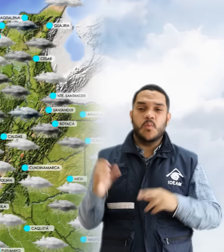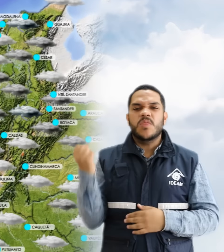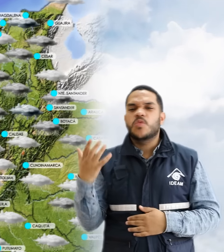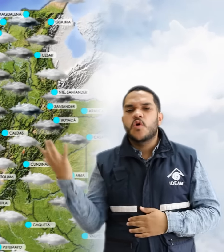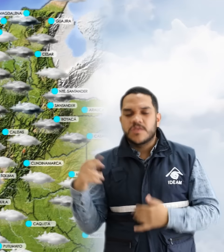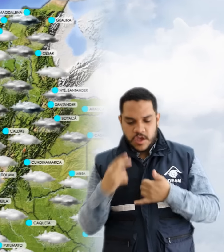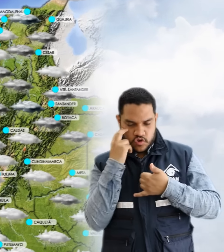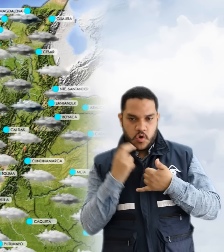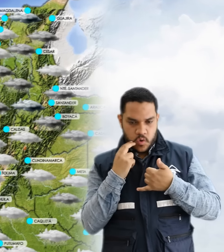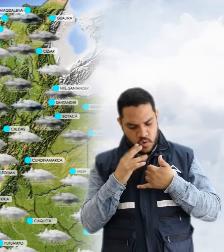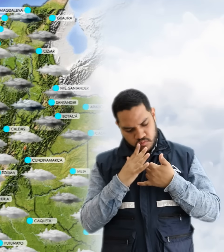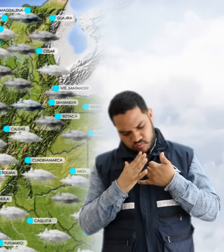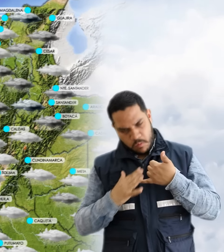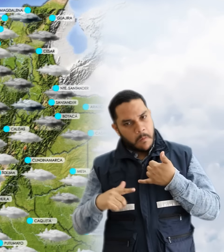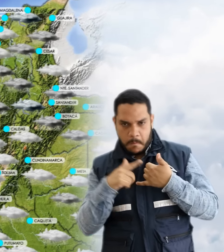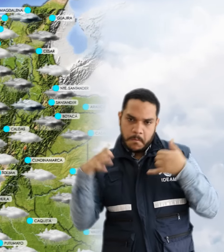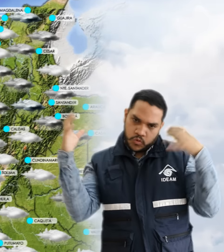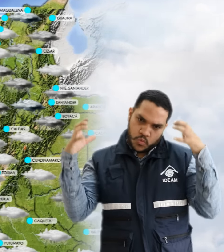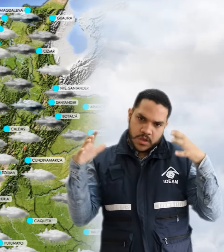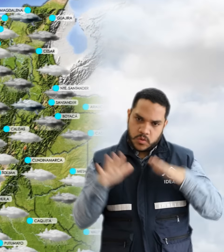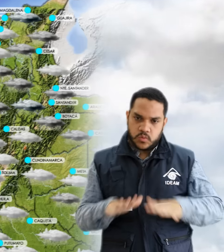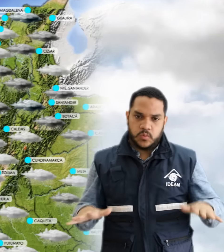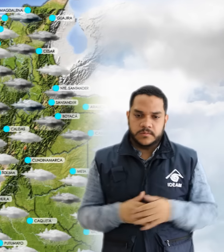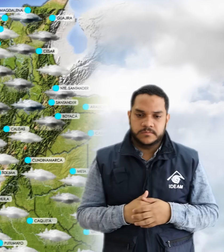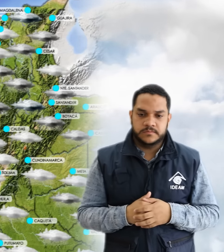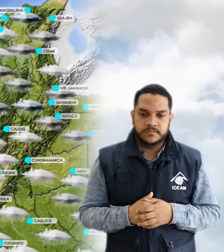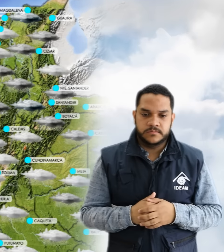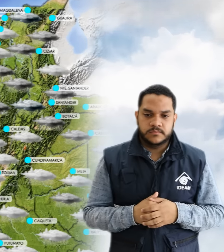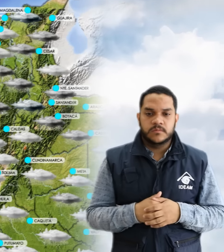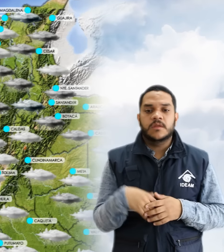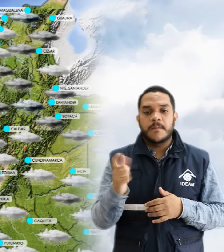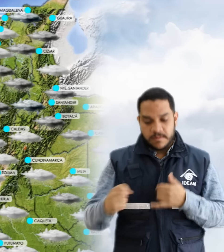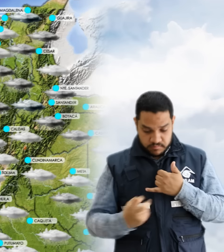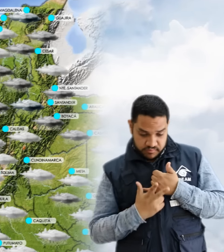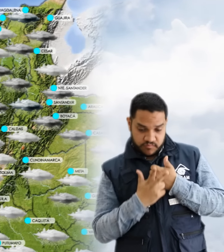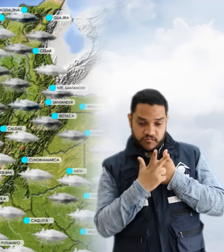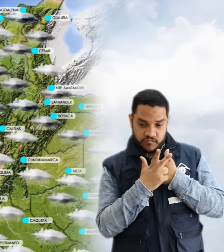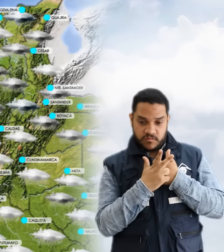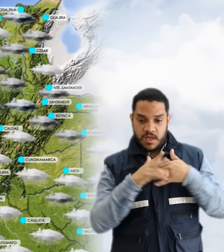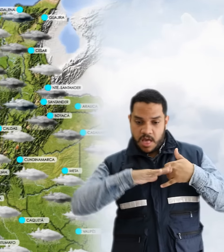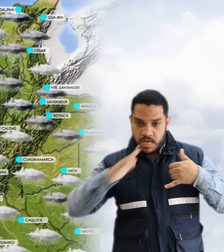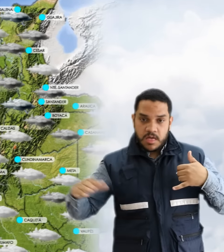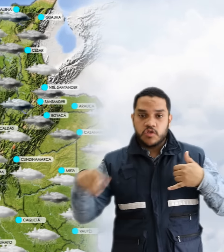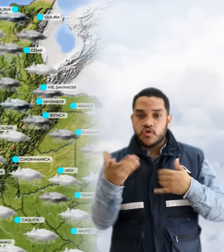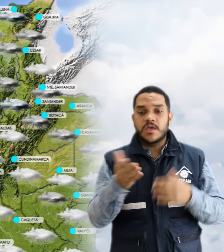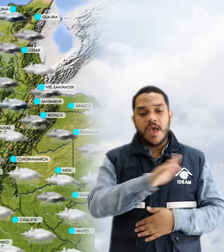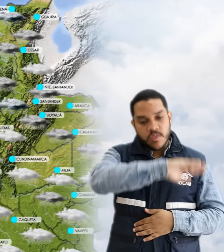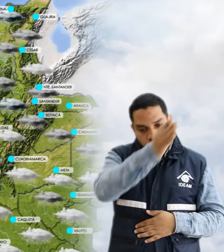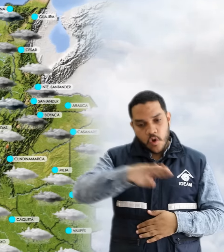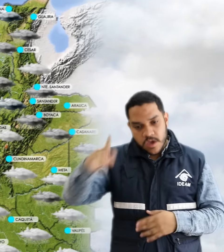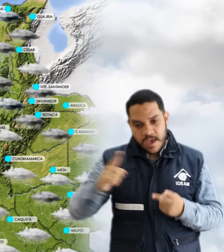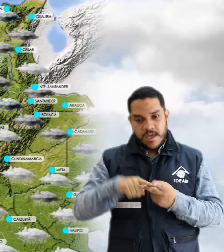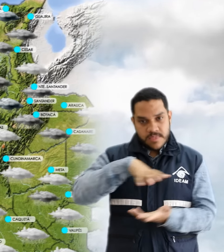departamento del Chocó y en el resto de la región lluvias menos fuertes. En la región Andina lluvias intensas sobre Antioquia y Santanderes,